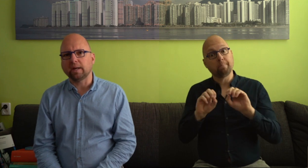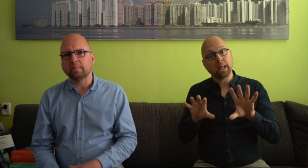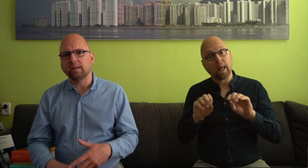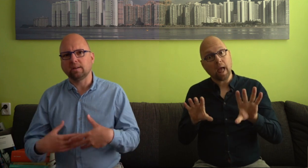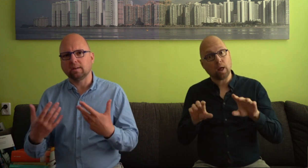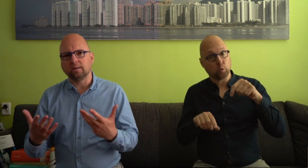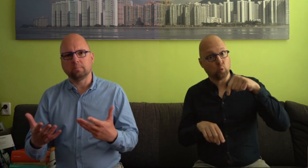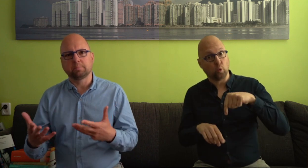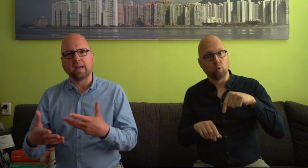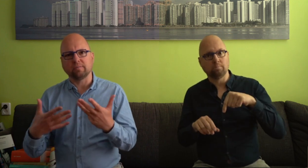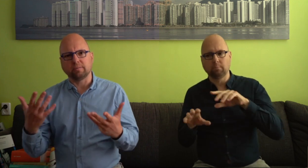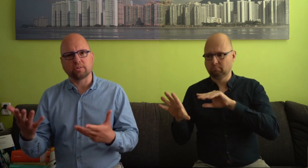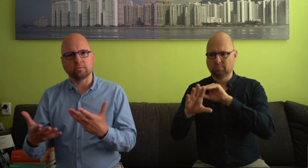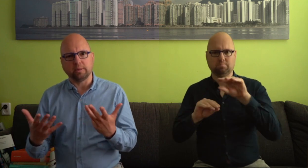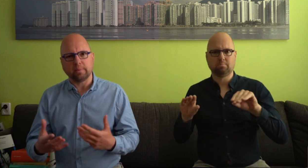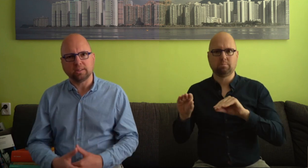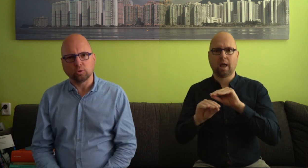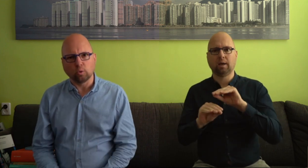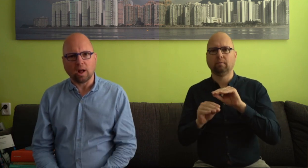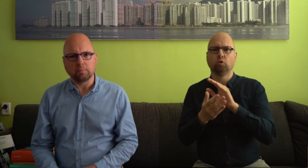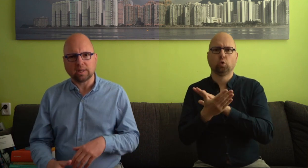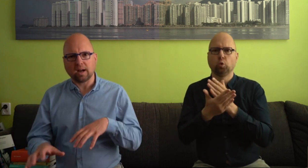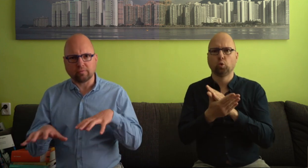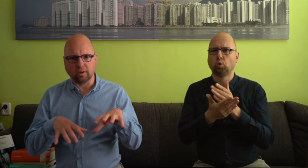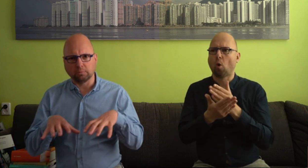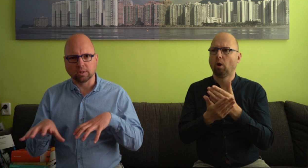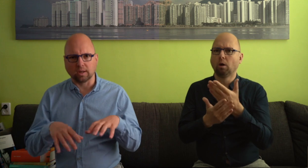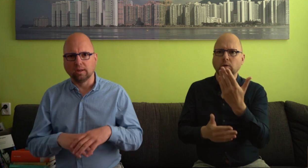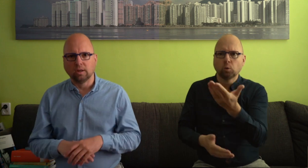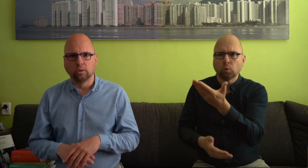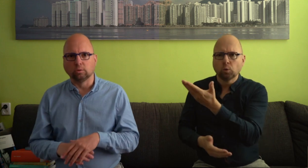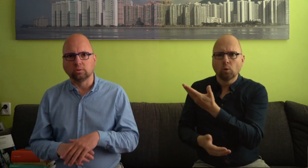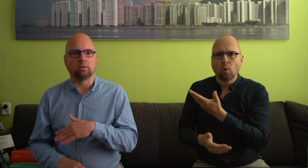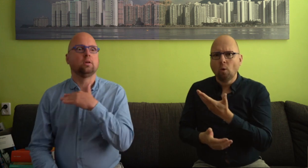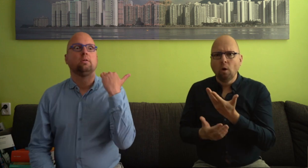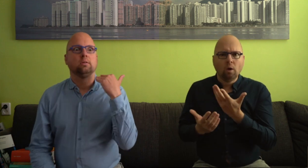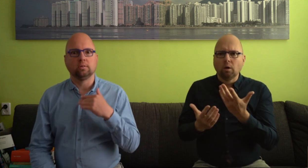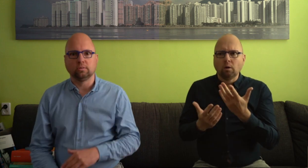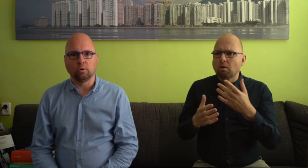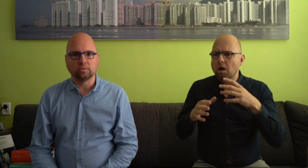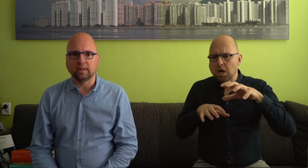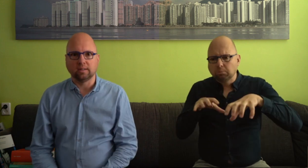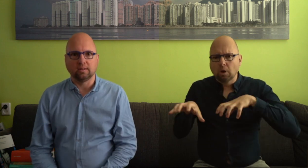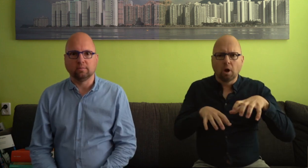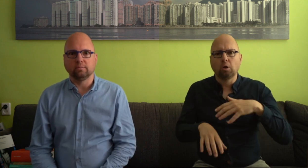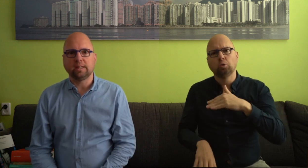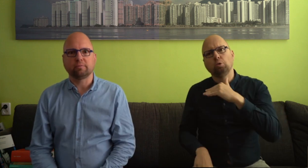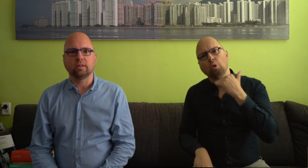bij die bespreking van wat mensen in de tolk allemaal zagen, van hamsteren tot dood en weet ik veel,